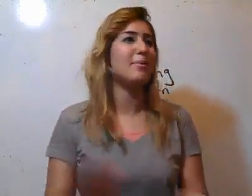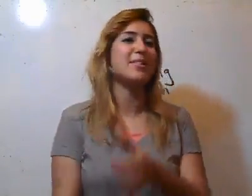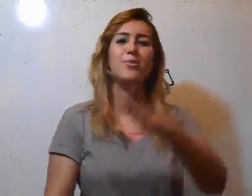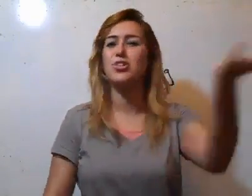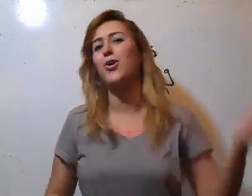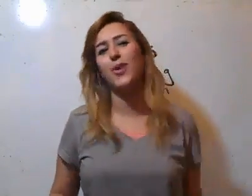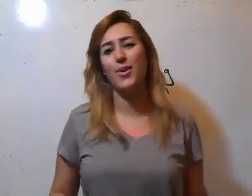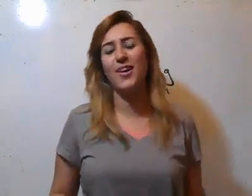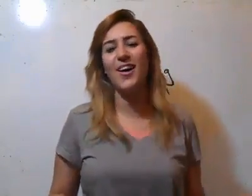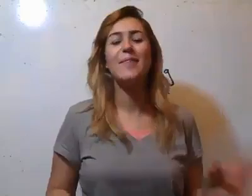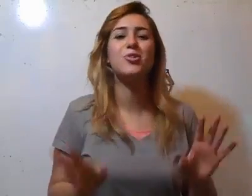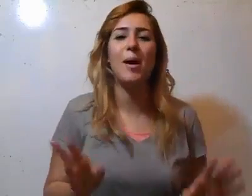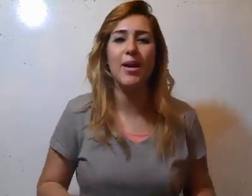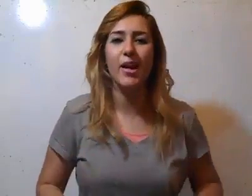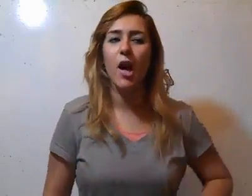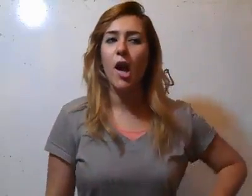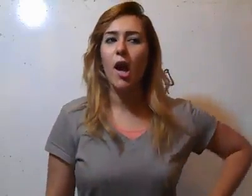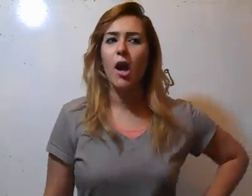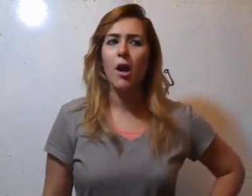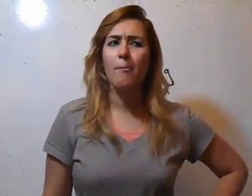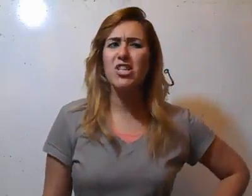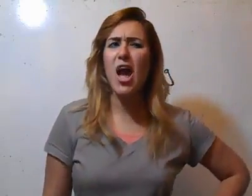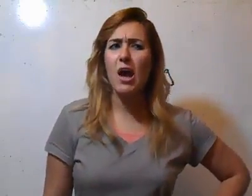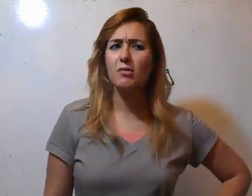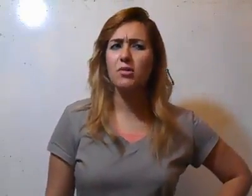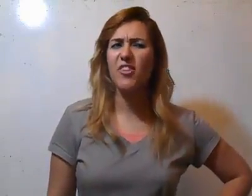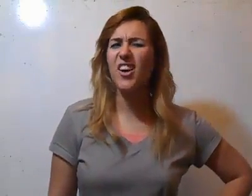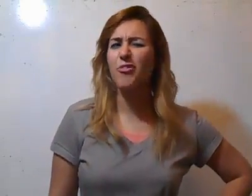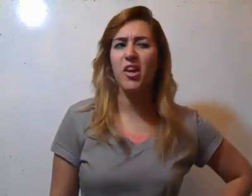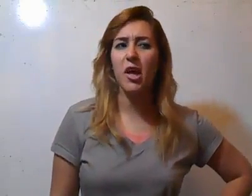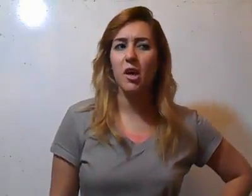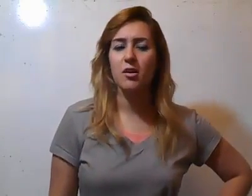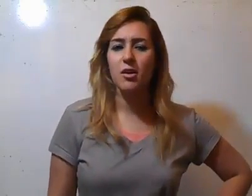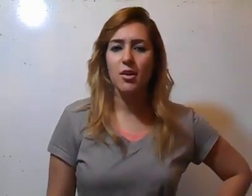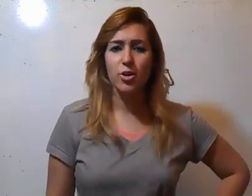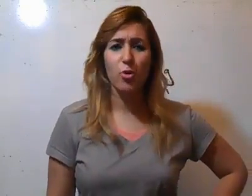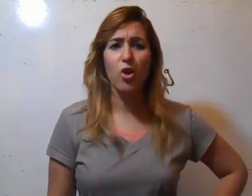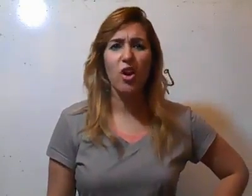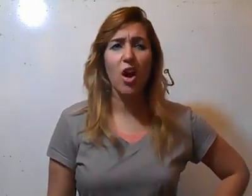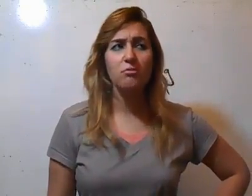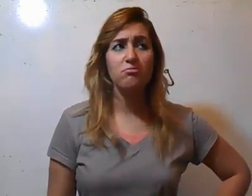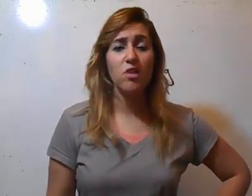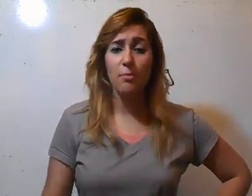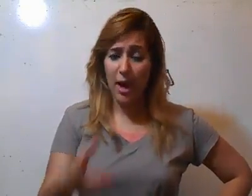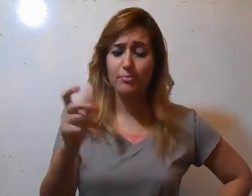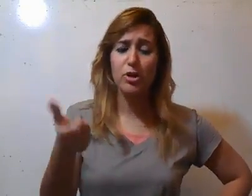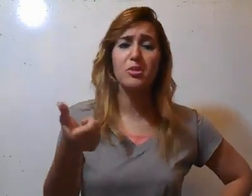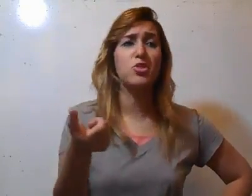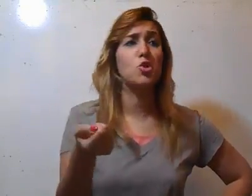بيستيبوش يا اخو يا والله. بتقع عامل ايه? باشا. بتفكر في ايه? يوم هو قلها بقعد بقى دم تليزيون.